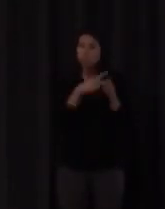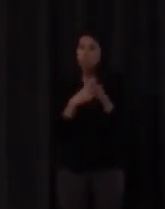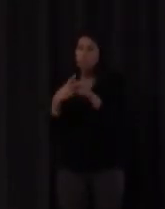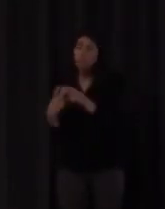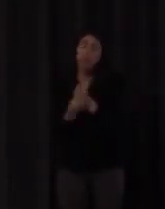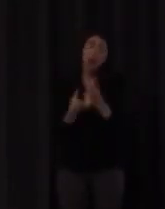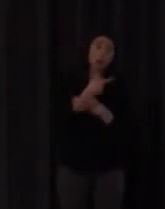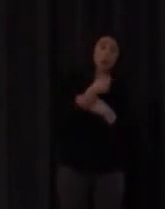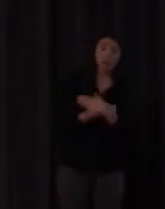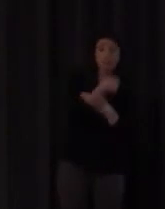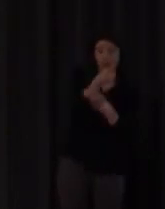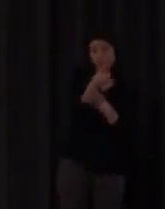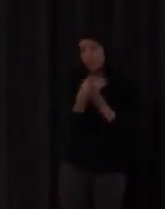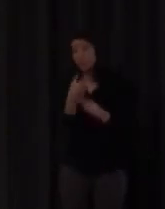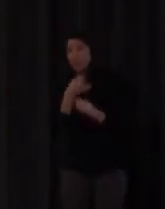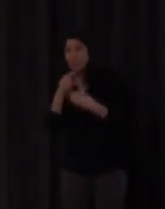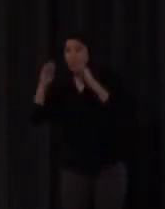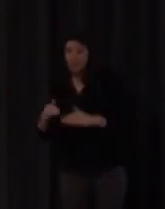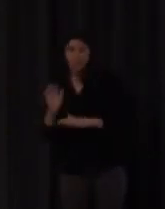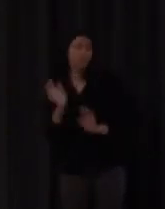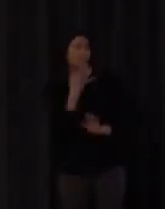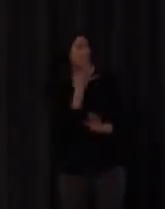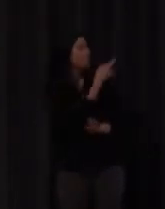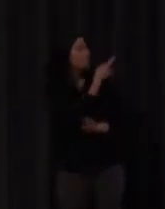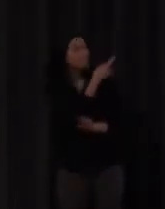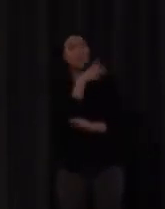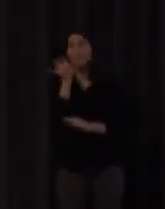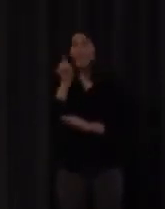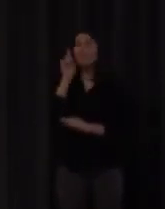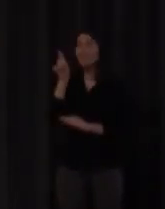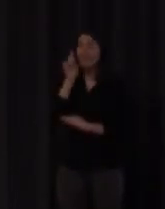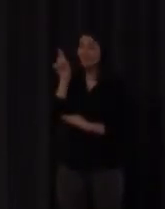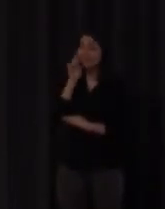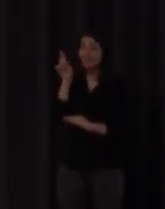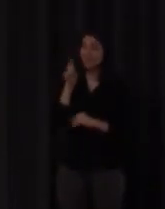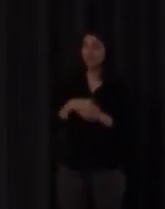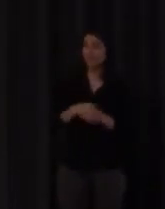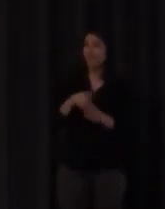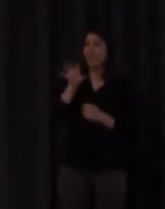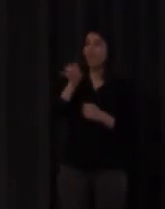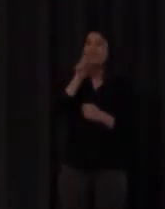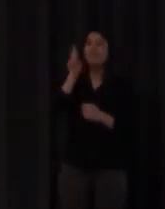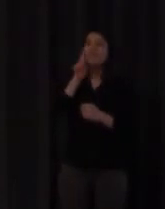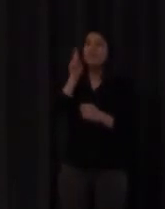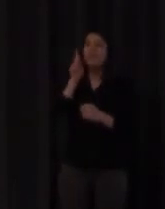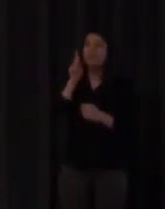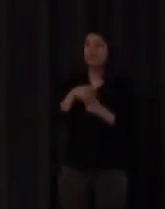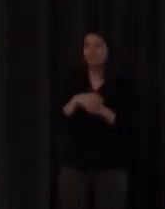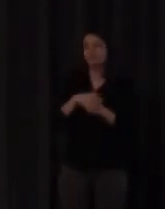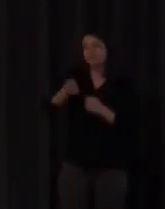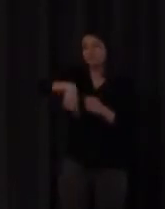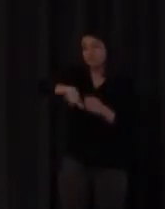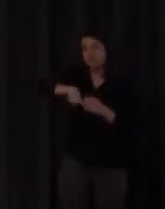con más gracia que otros por ejemplo en Francia determinadas aquellas lenguas parlantes que eran como imagínense unos